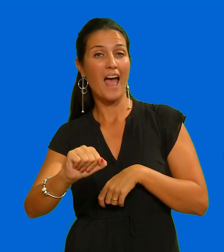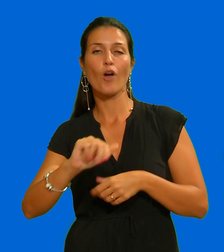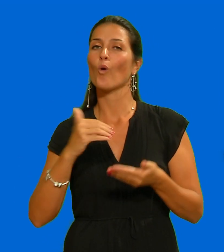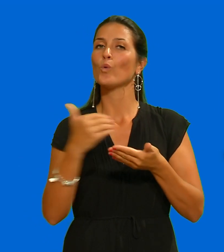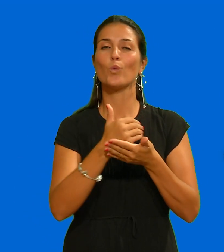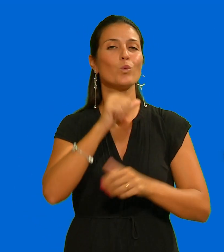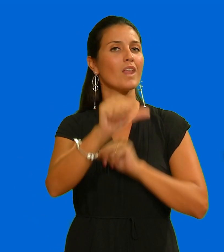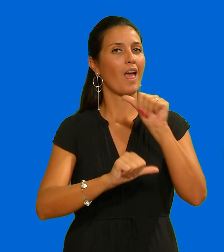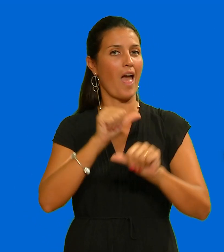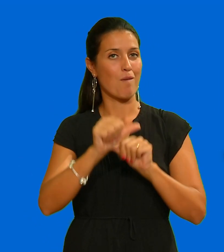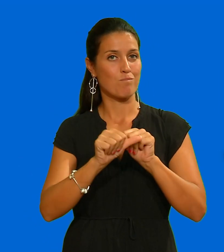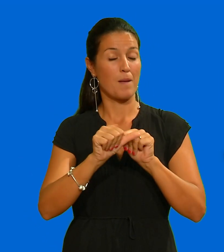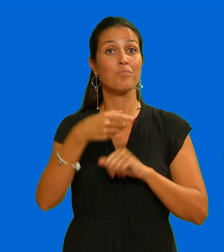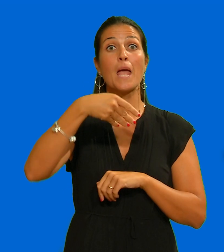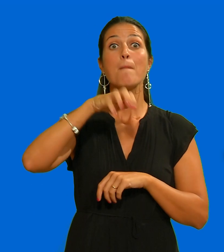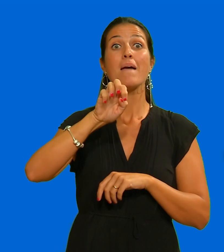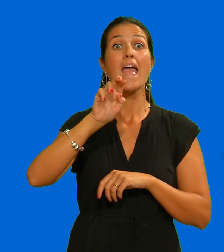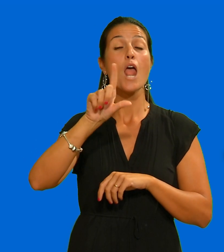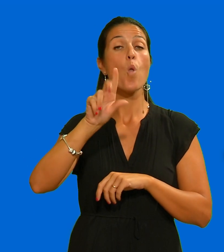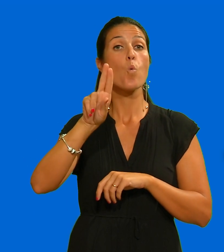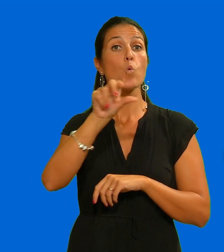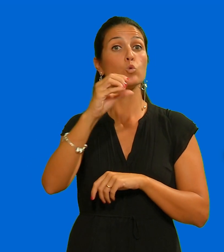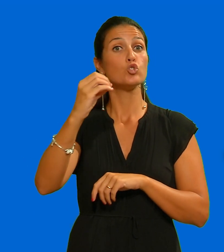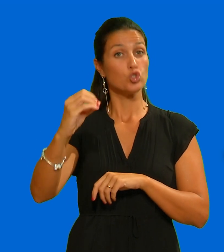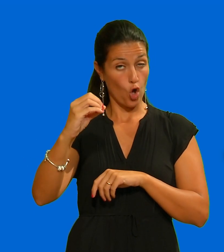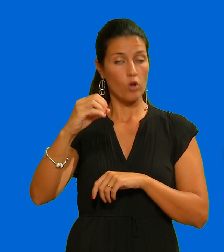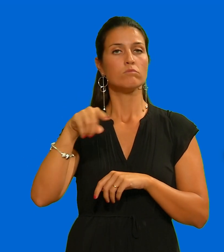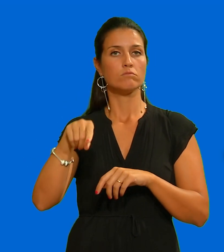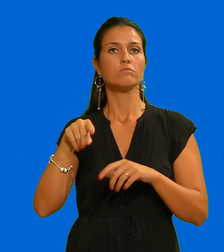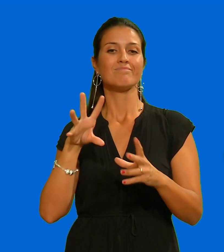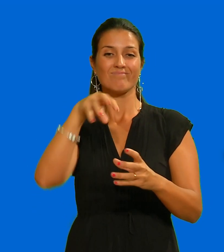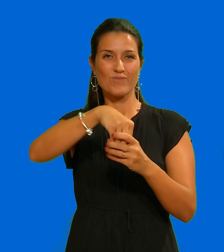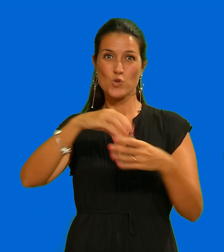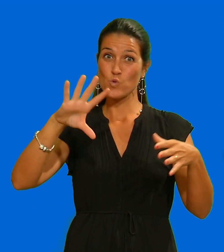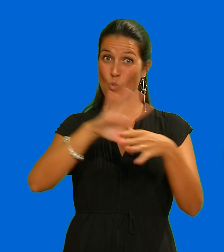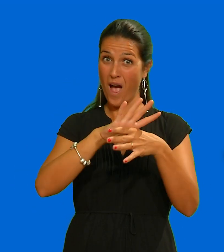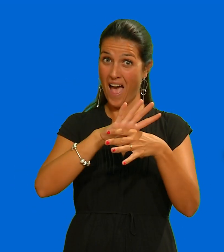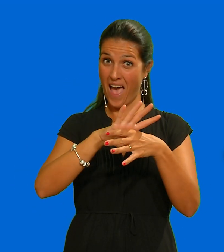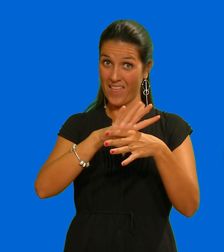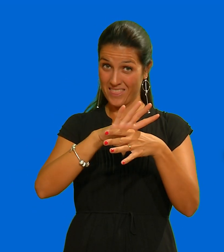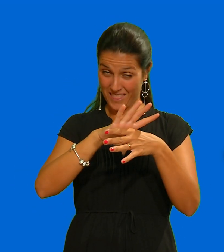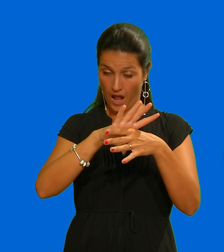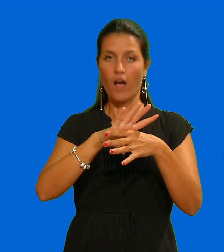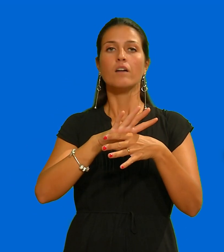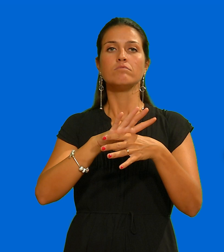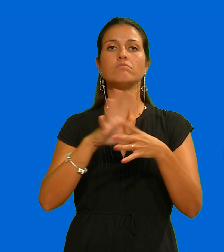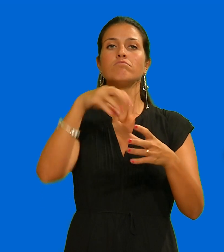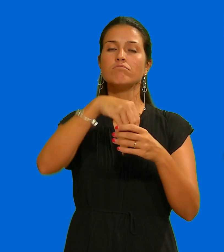Meluso Ha inserito nella rosa giallorossa Giocatori di esperienza per affrontare la Serie B